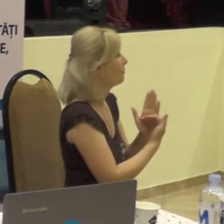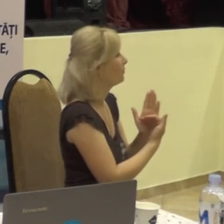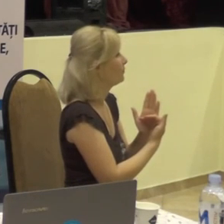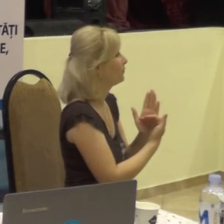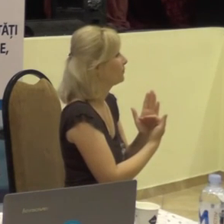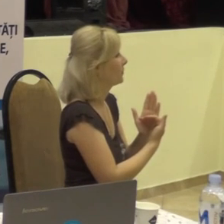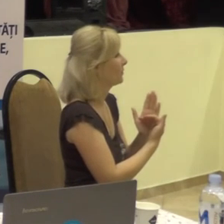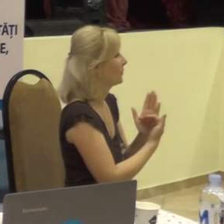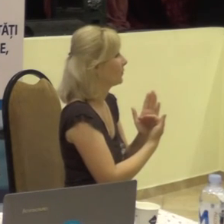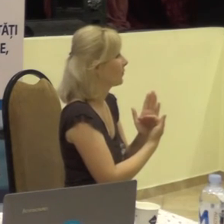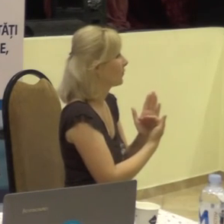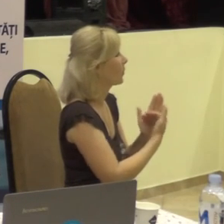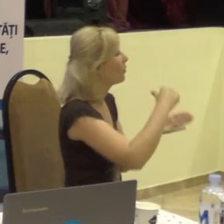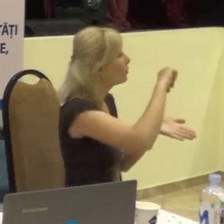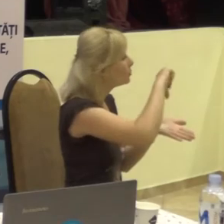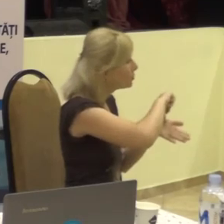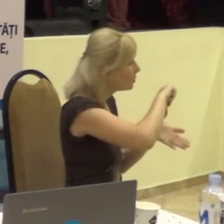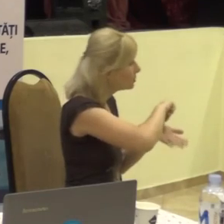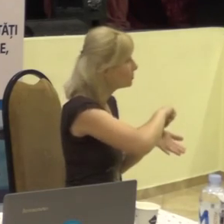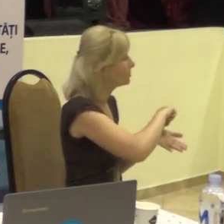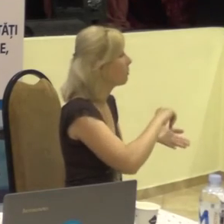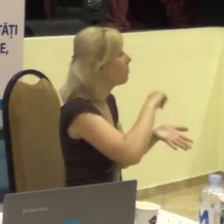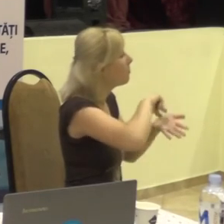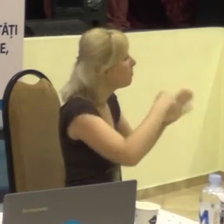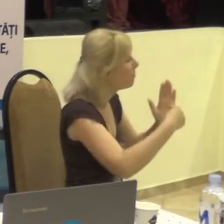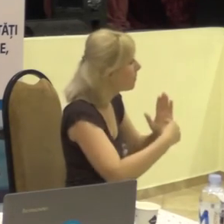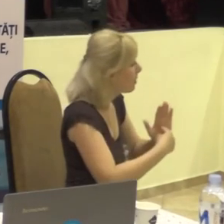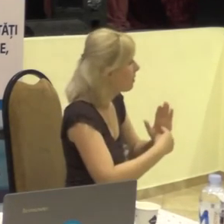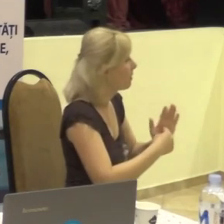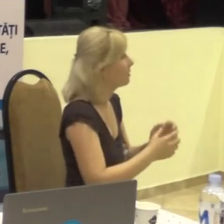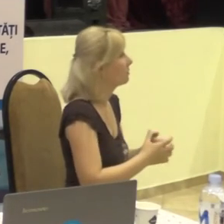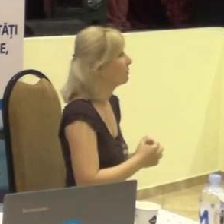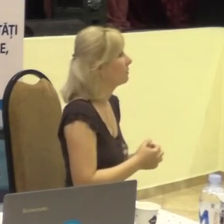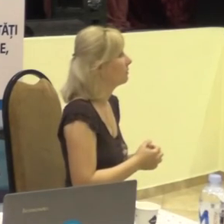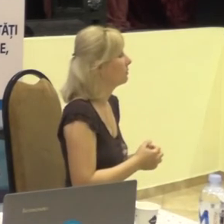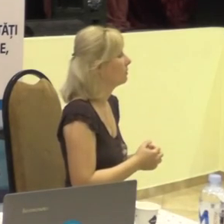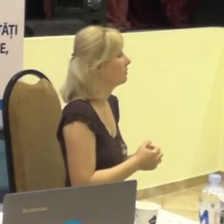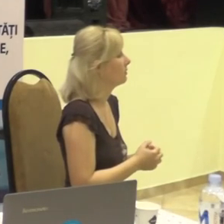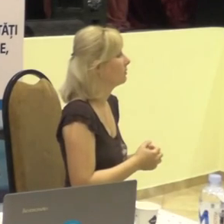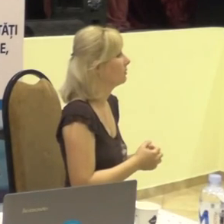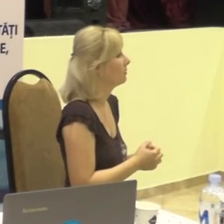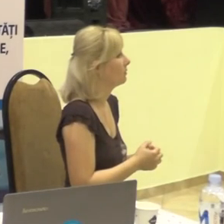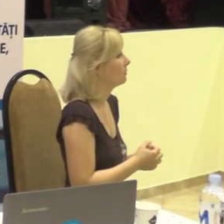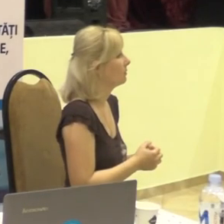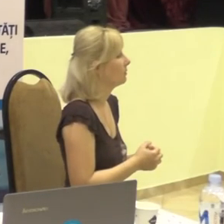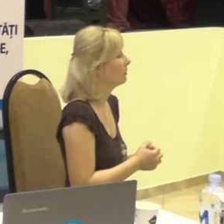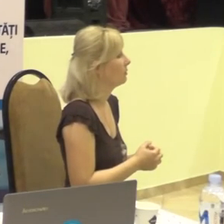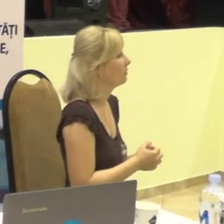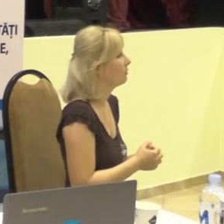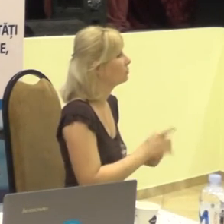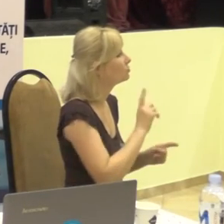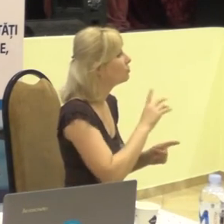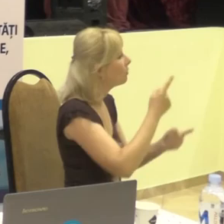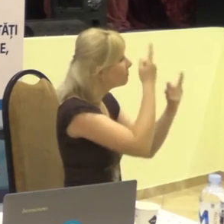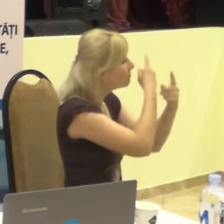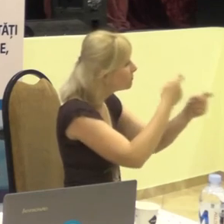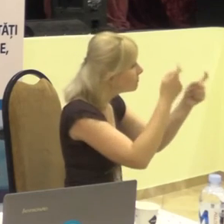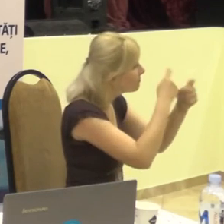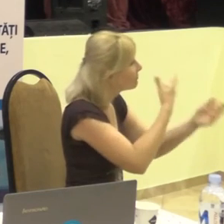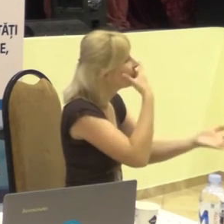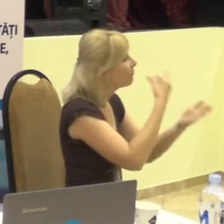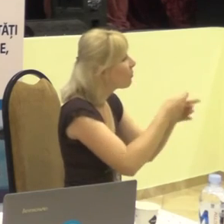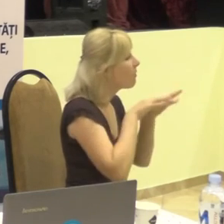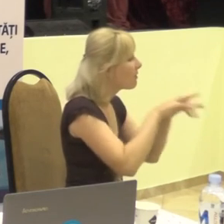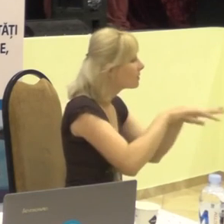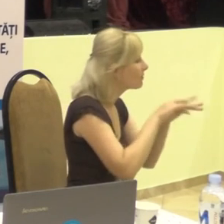plan de fictuare, de activitate